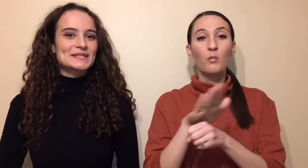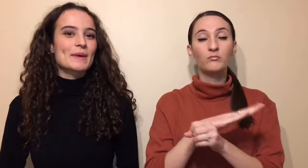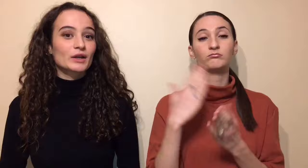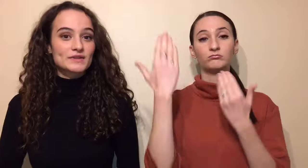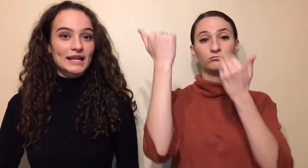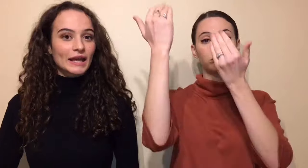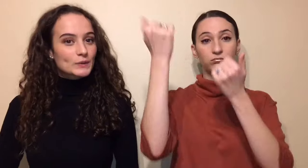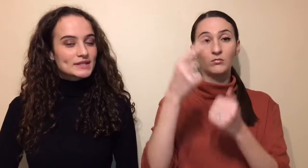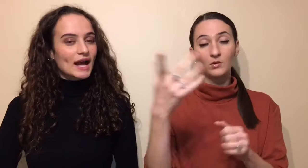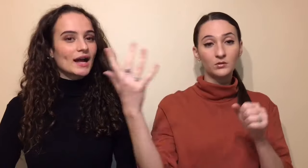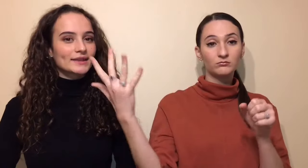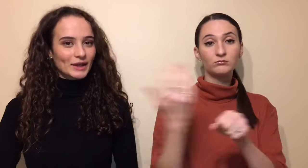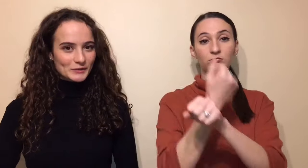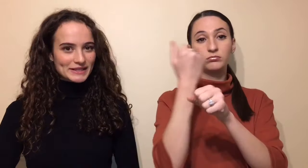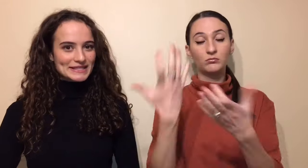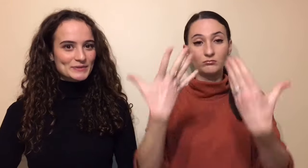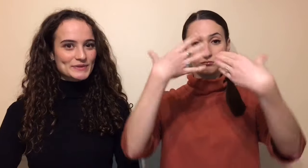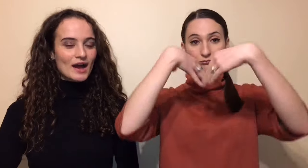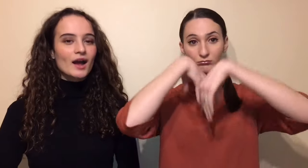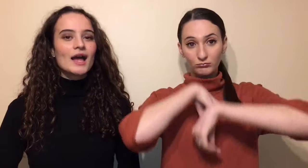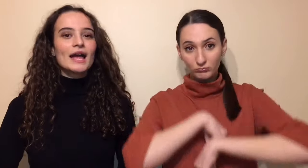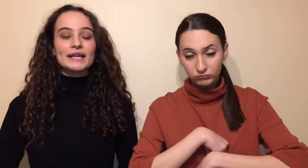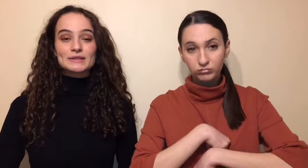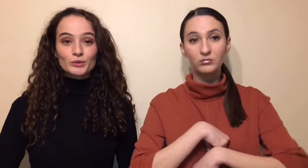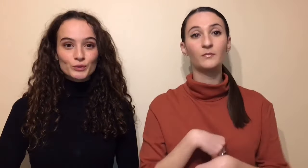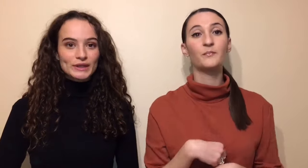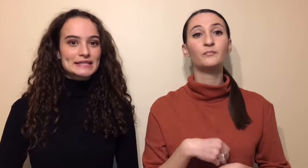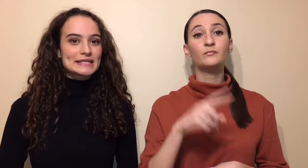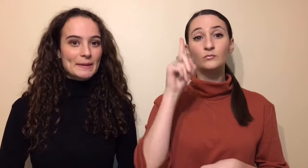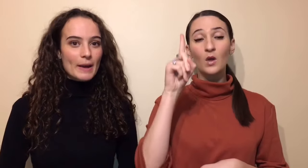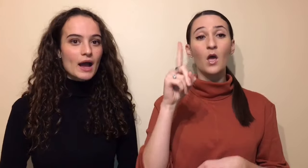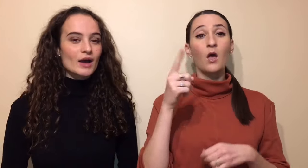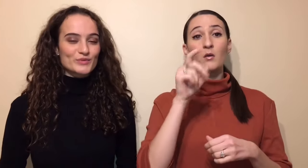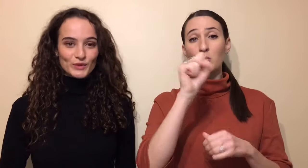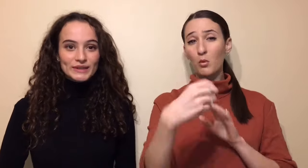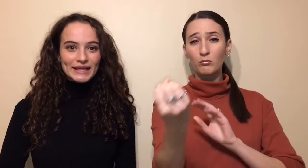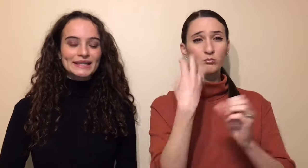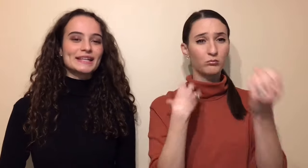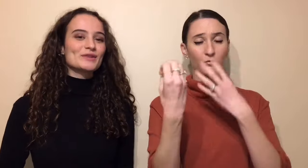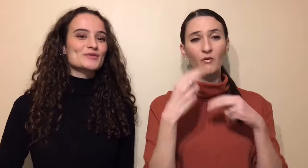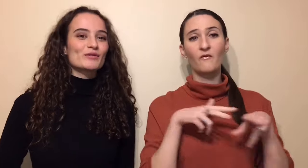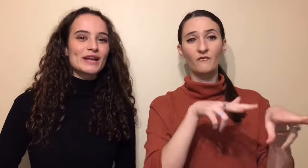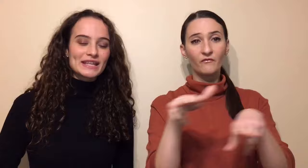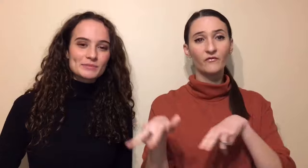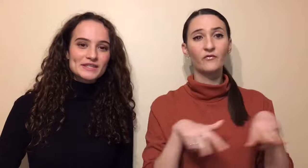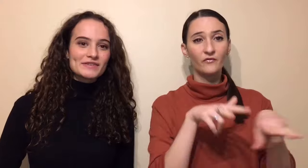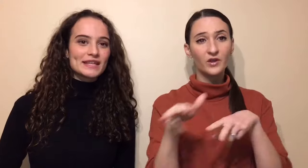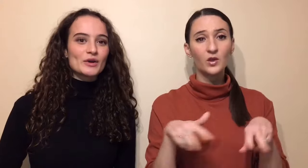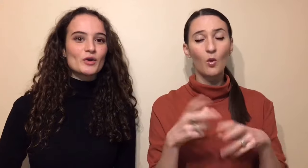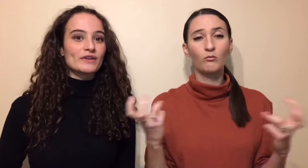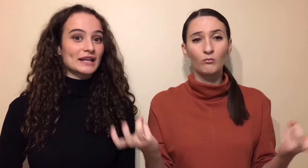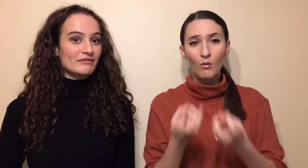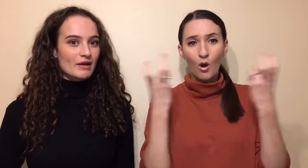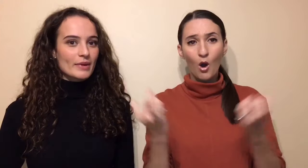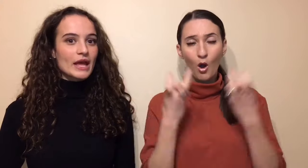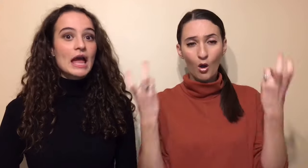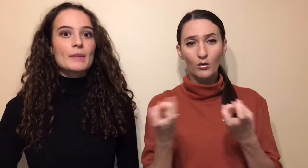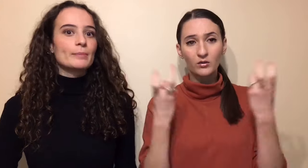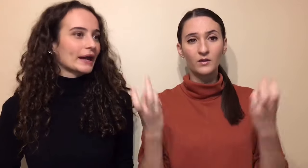espère que vous allez réussir à intérioriser tout ça. Et surtout, n'hésitez pas à vous entraîner, à nous envoyer des petites vidéos avec l'alphabet. Par